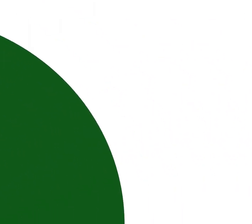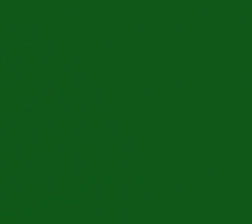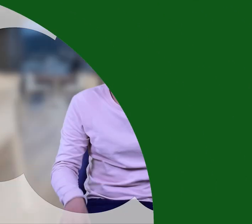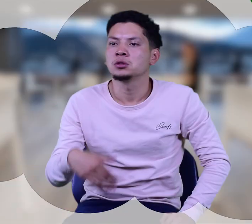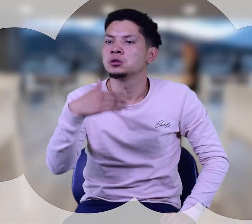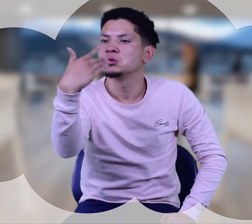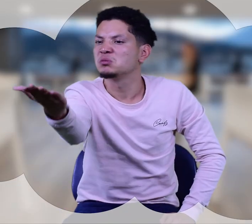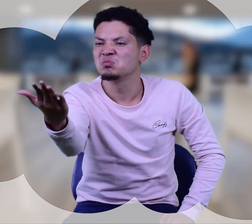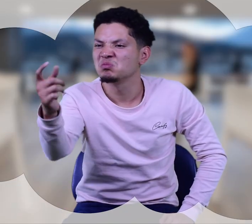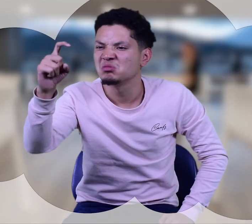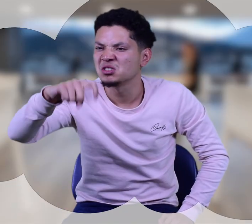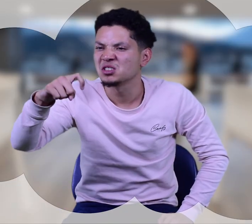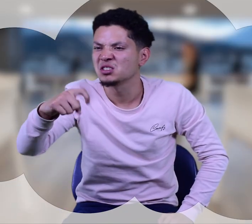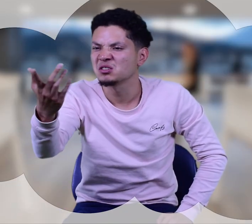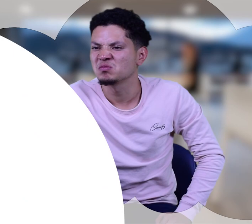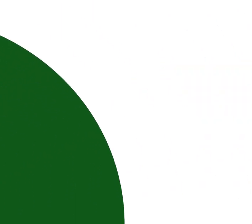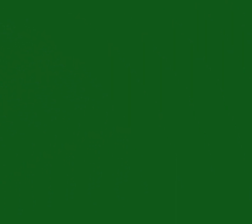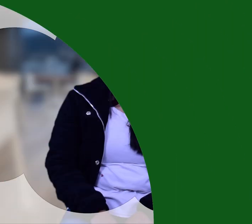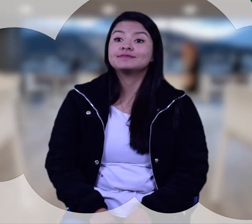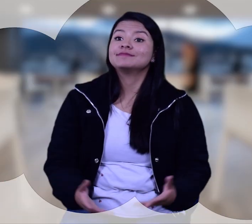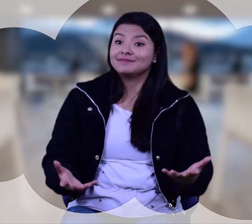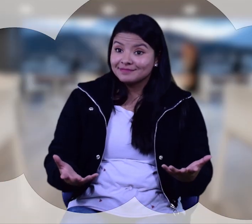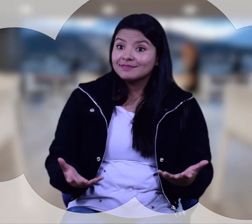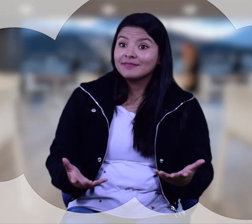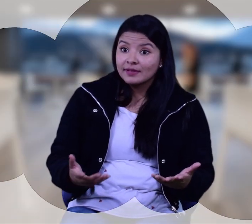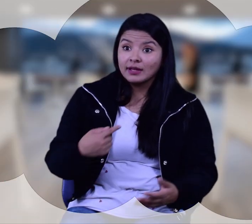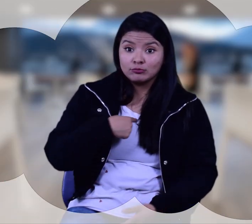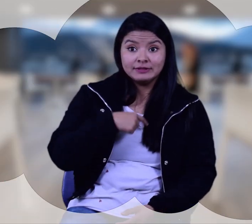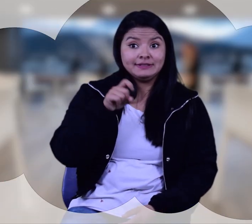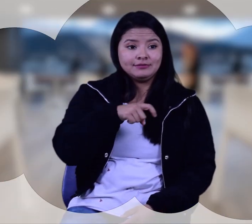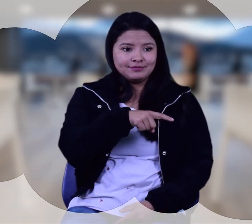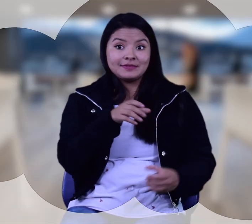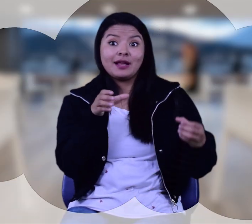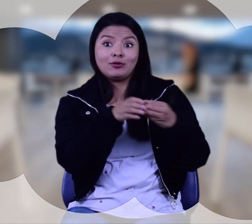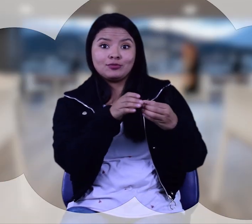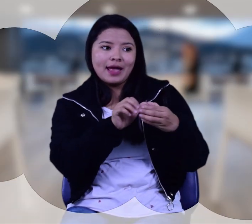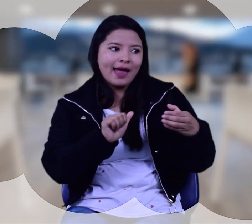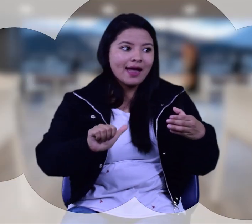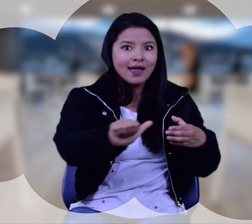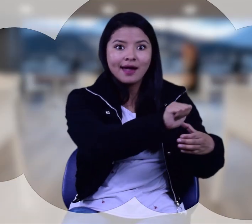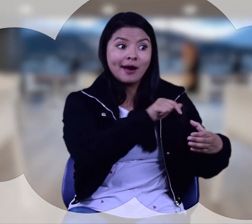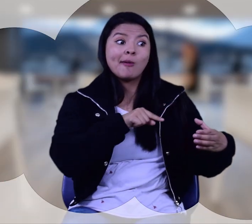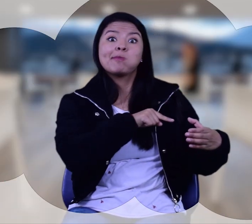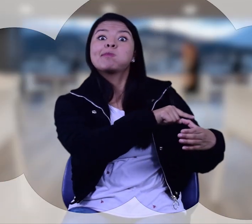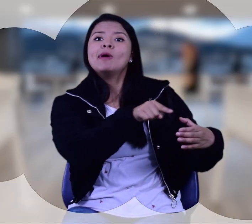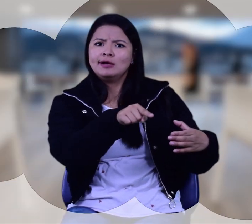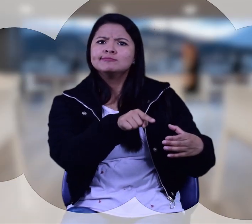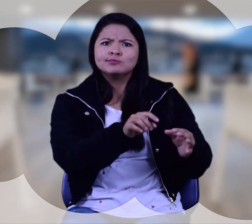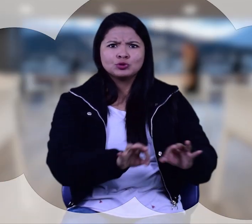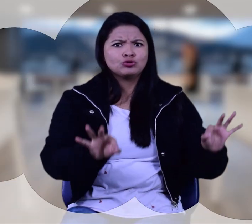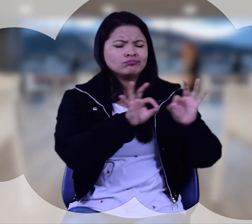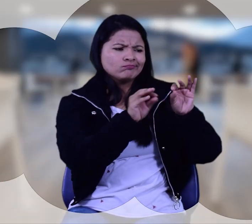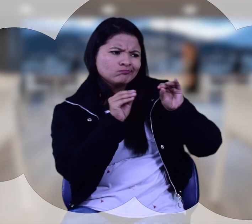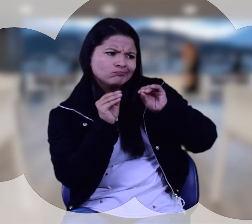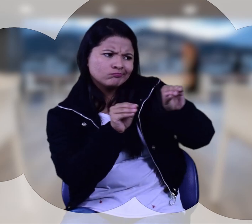¿Y tú, qué necesitas? Sí, en mi caso, el apoyo que nos puedan dar es para la Asociación de Mujeres,